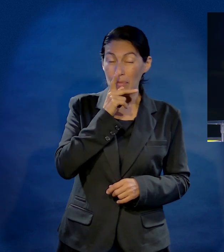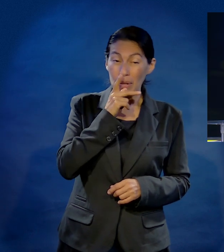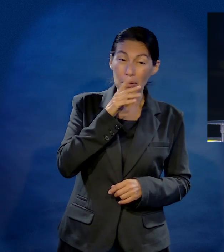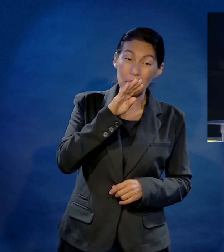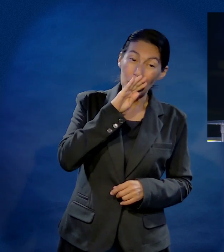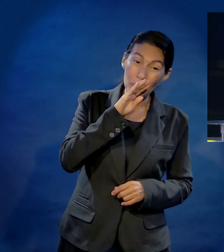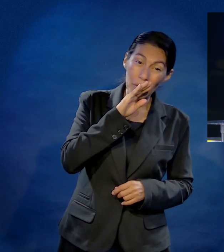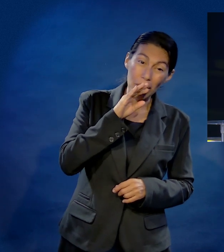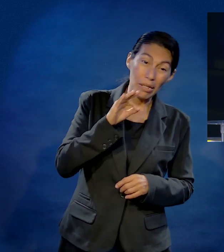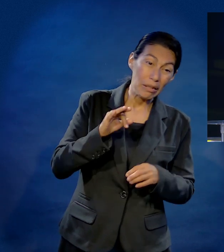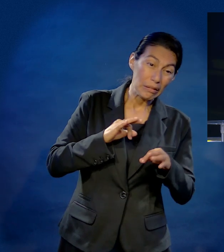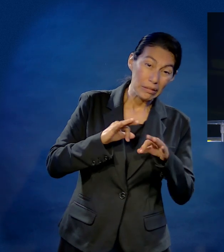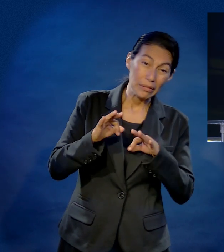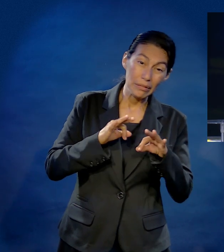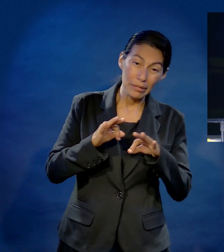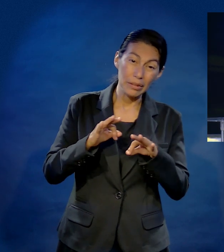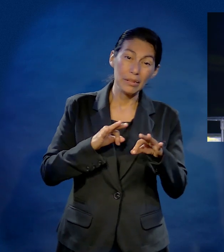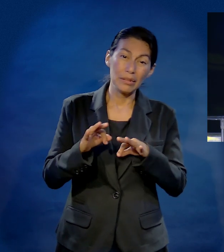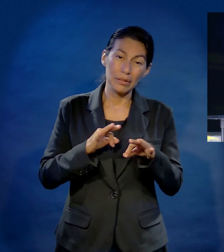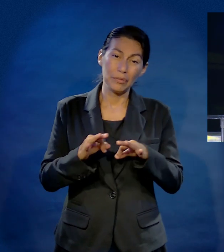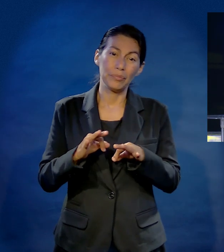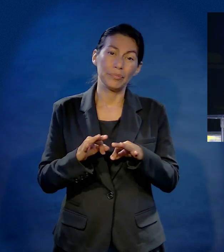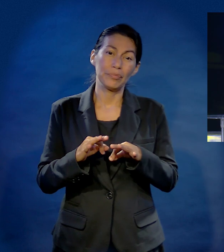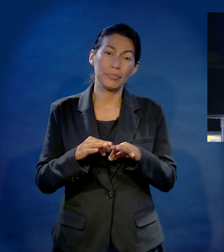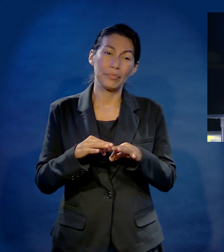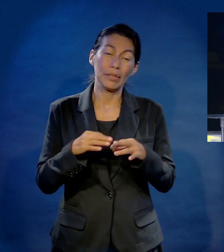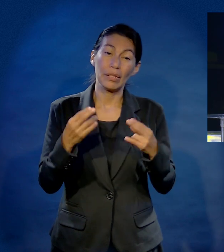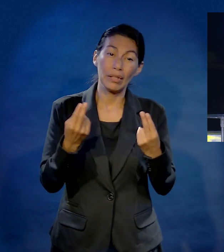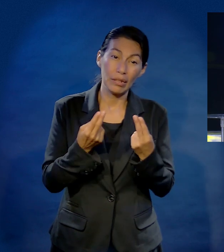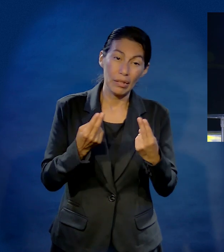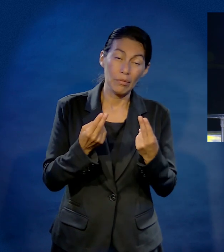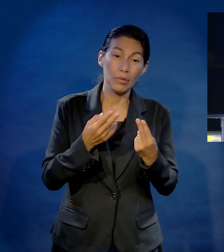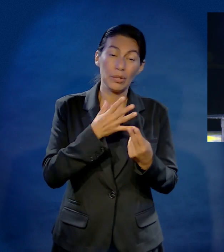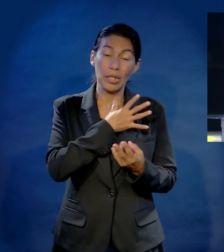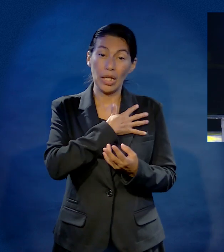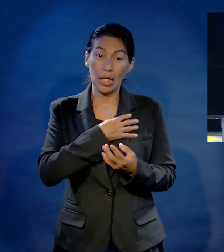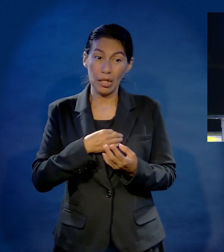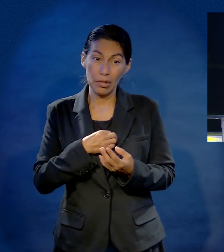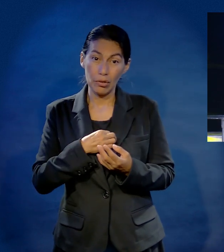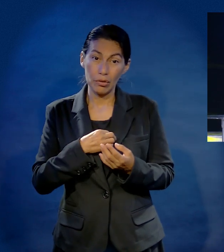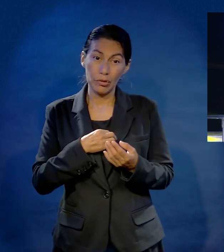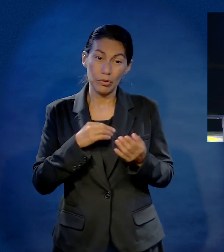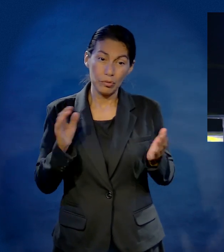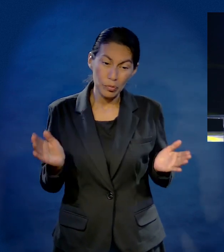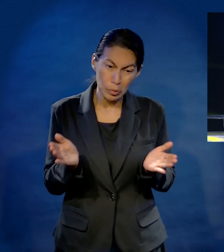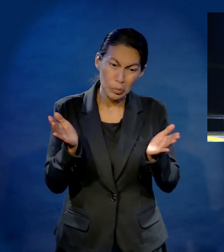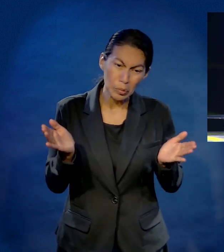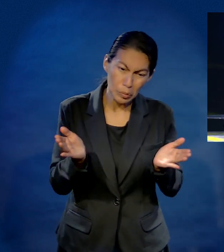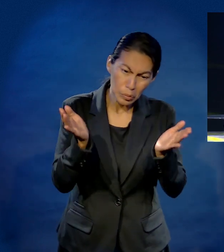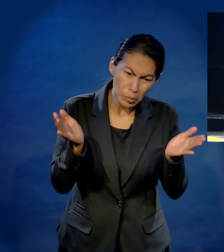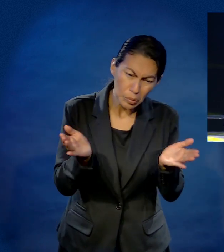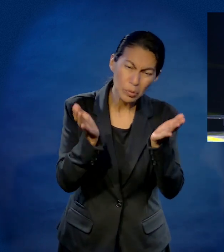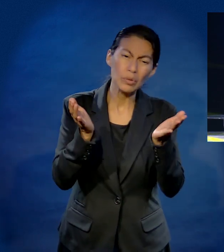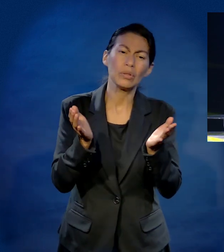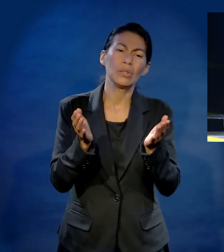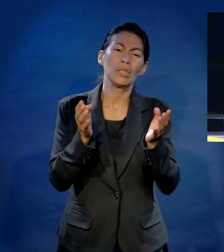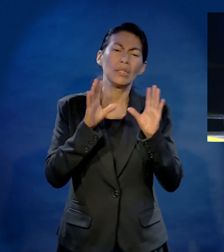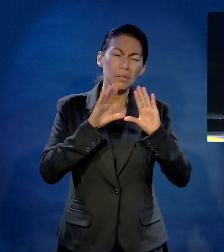nuestro trabajo es tan complejo que no logramos mandar a nuestros hijos tan equipados como debiéramos. Pero pido perdón por todos los